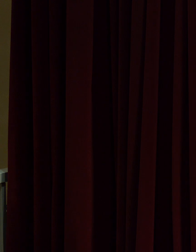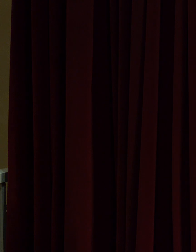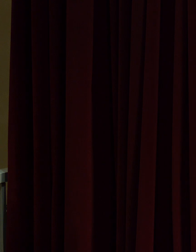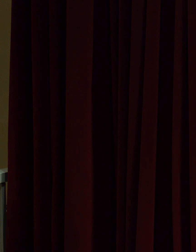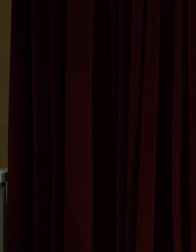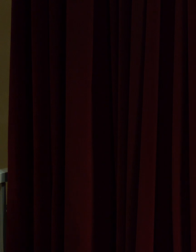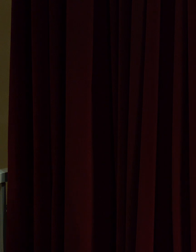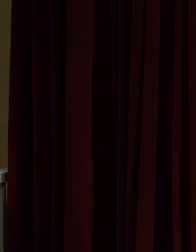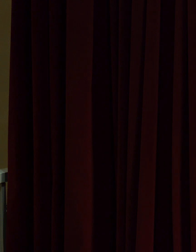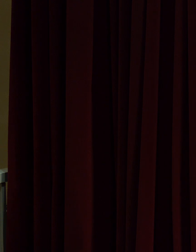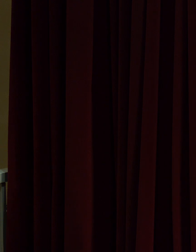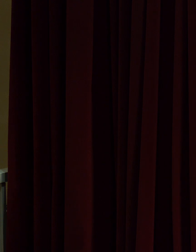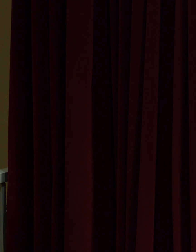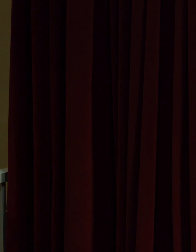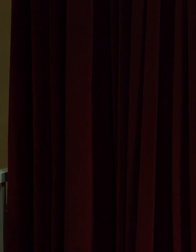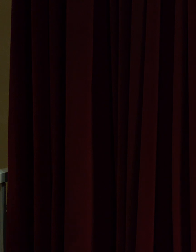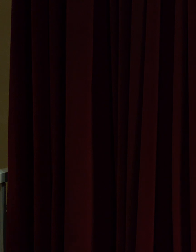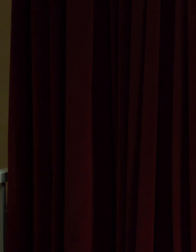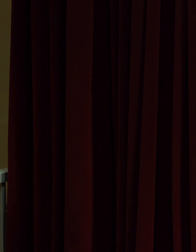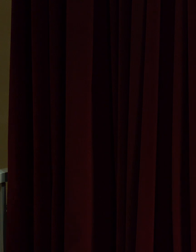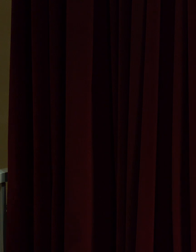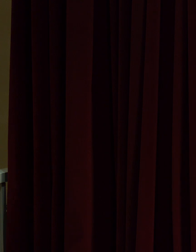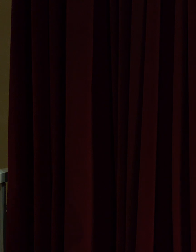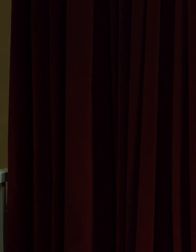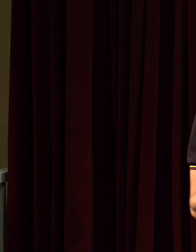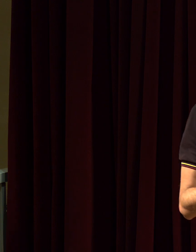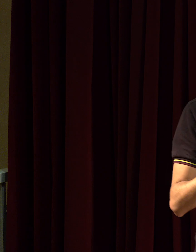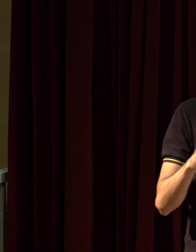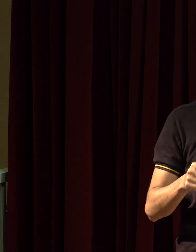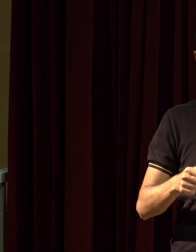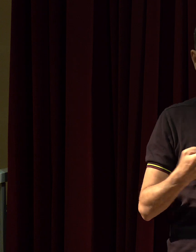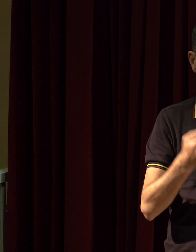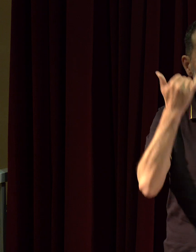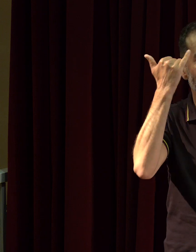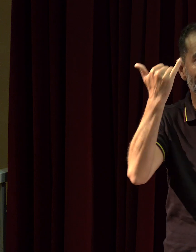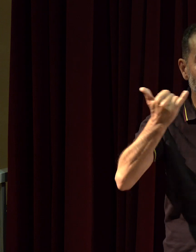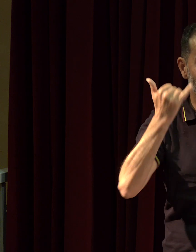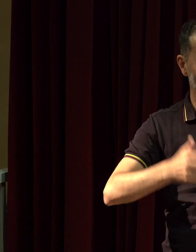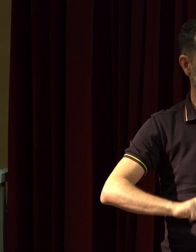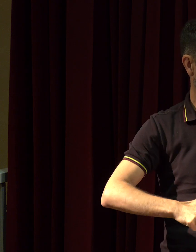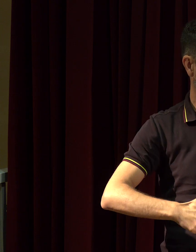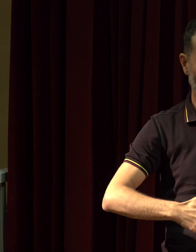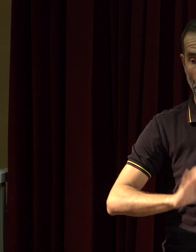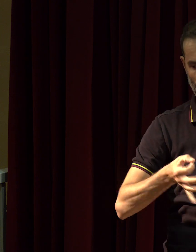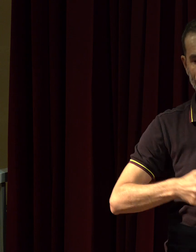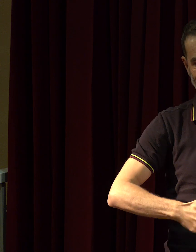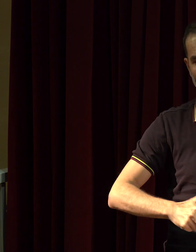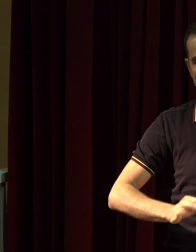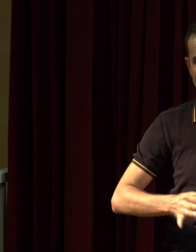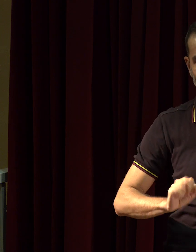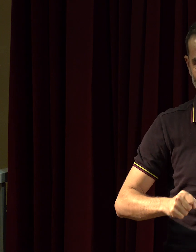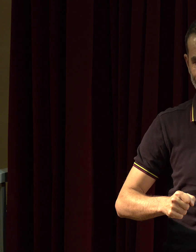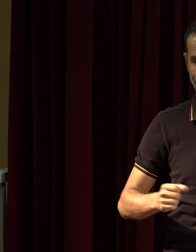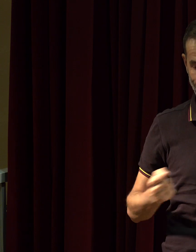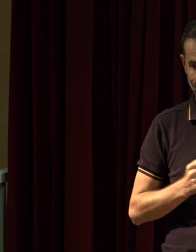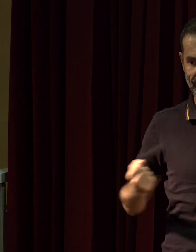Donc, quand il y a beaucoup de vibrations, beaucoup de sons, beaucoup de musiques, on peut les ressentir. Quand il y en a peu, forcément, on les ressent beaucoup moins bien.